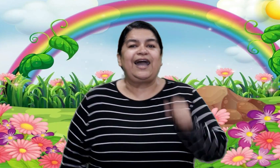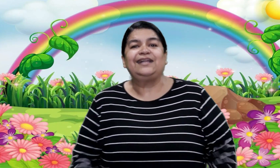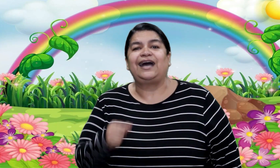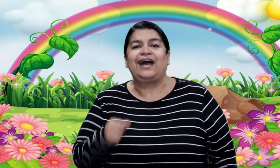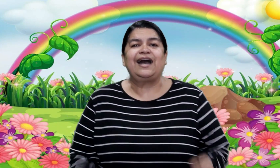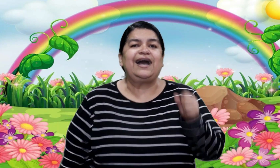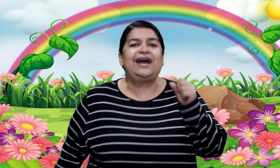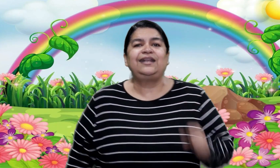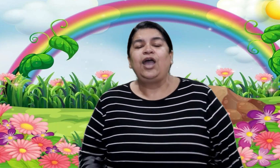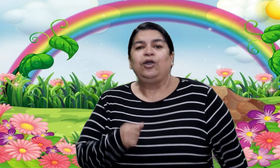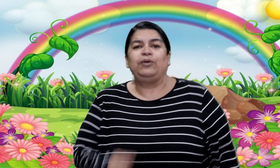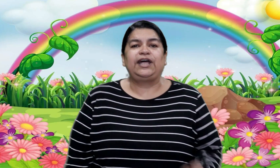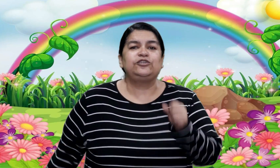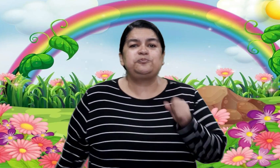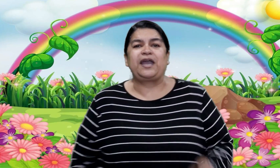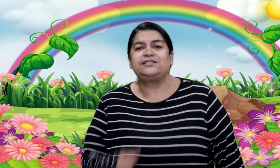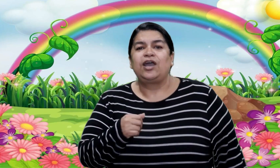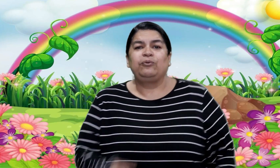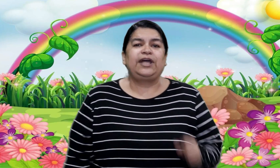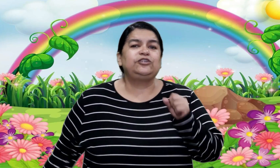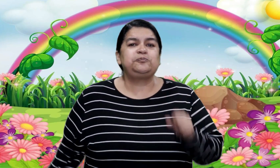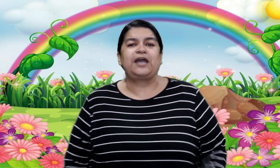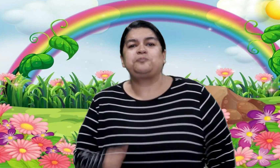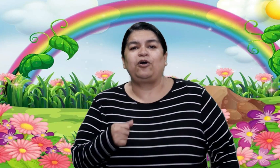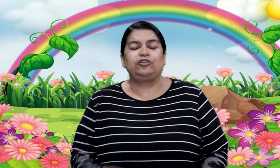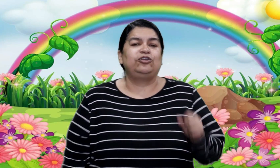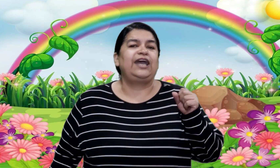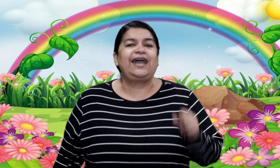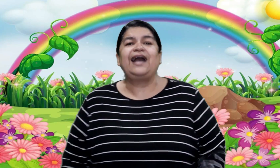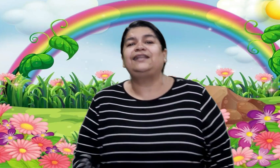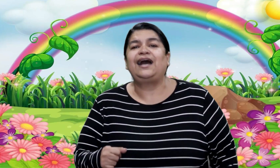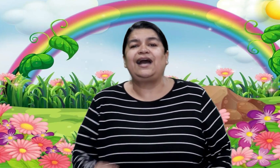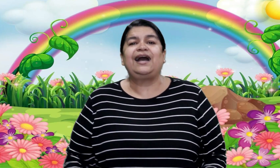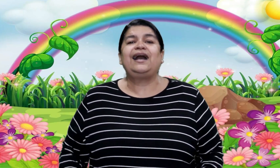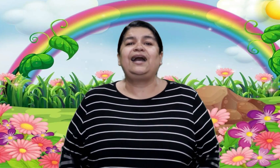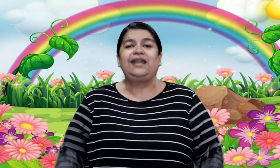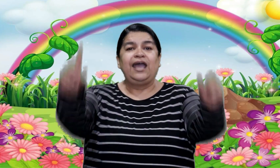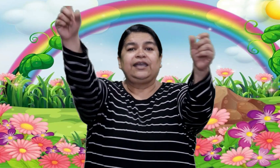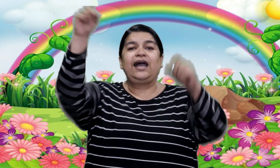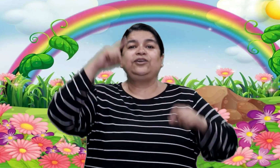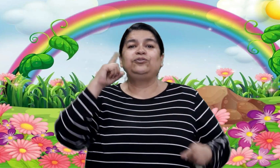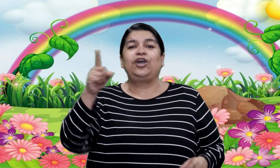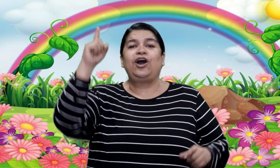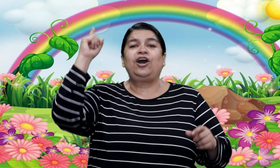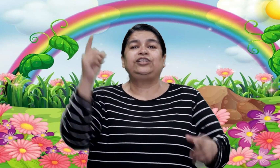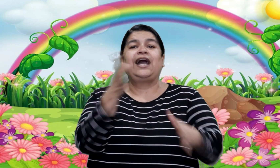andan Cuida tus pies, cuida tus pies por donde andan Que hay un Dios de